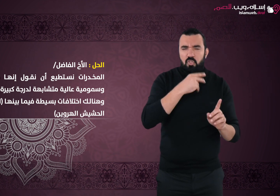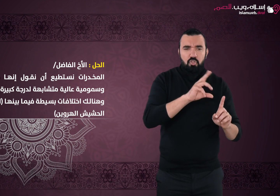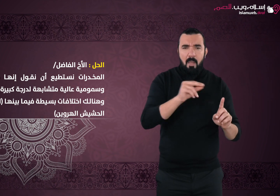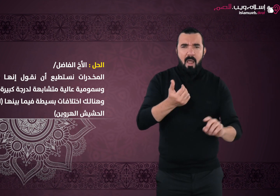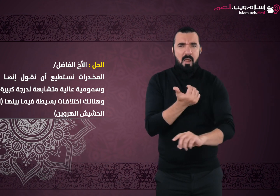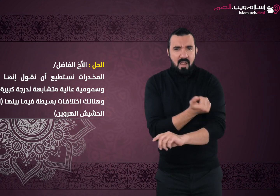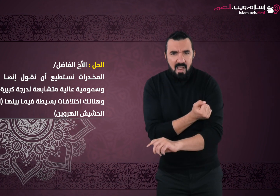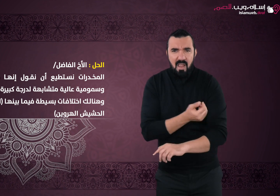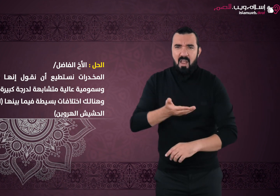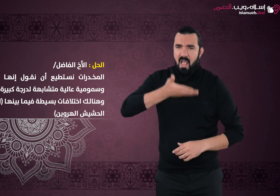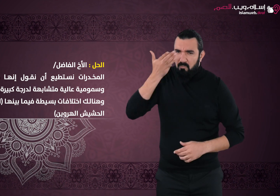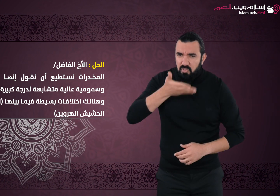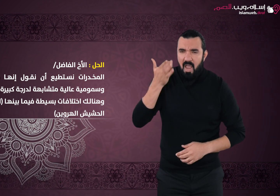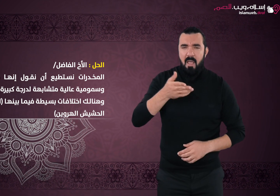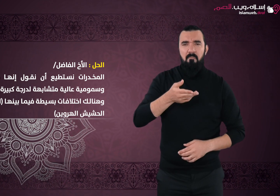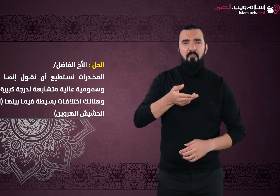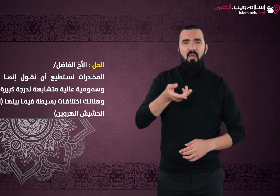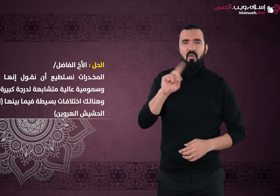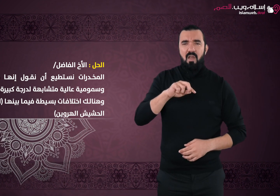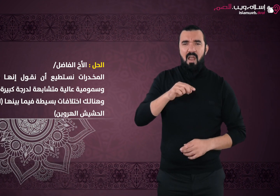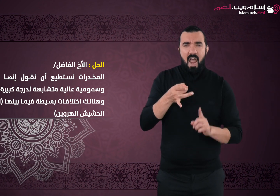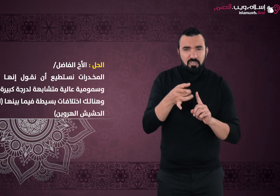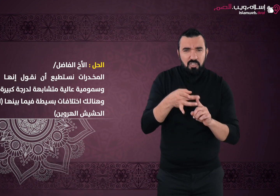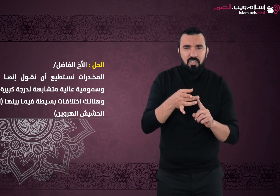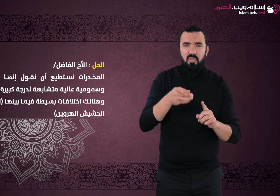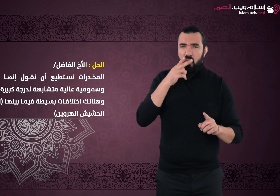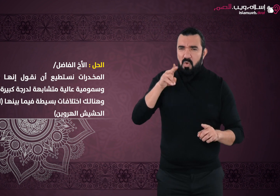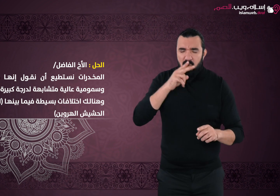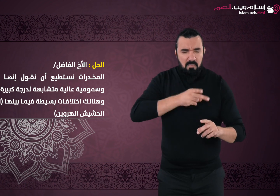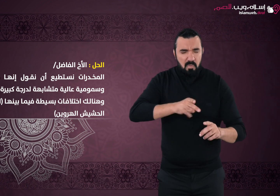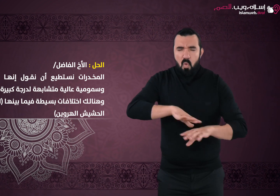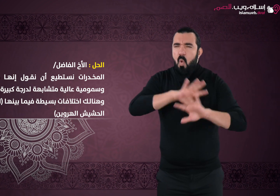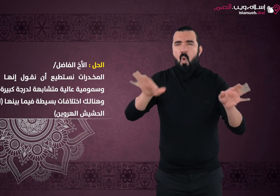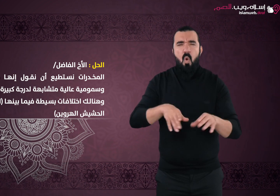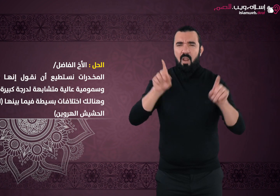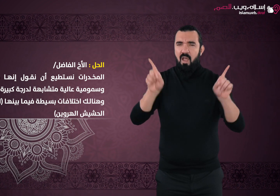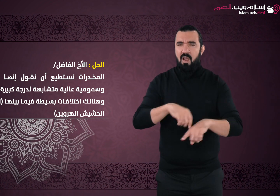وهناك اختلافات بسيطة فيما بينها